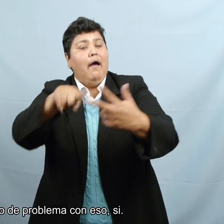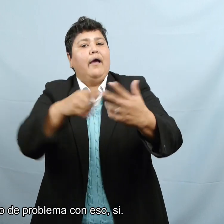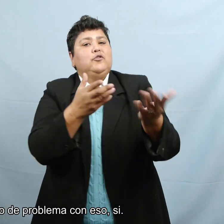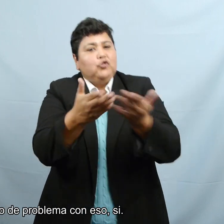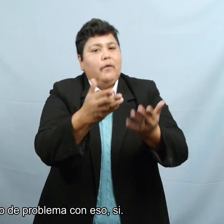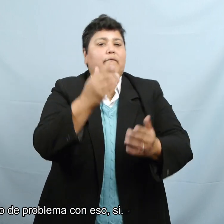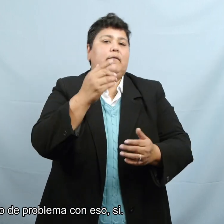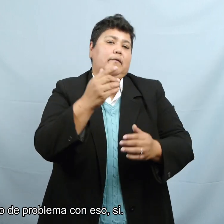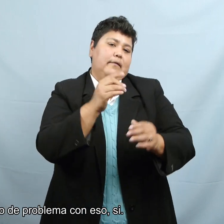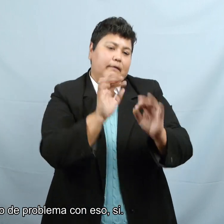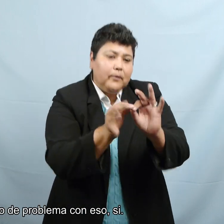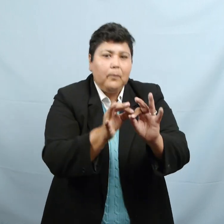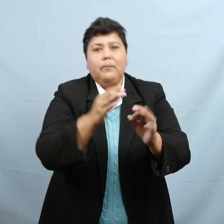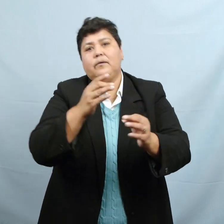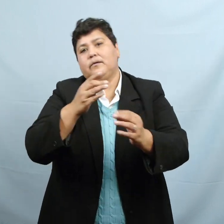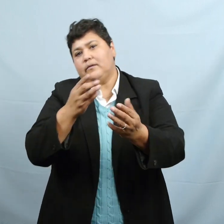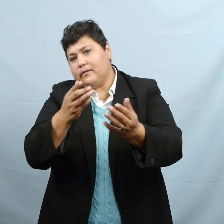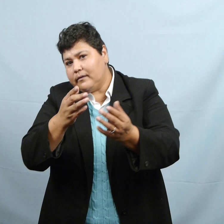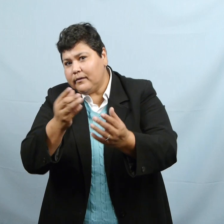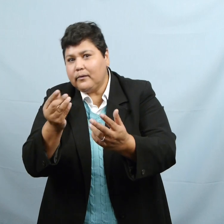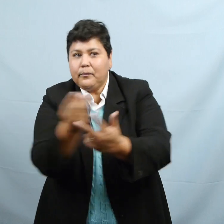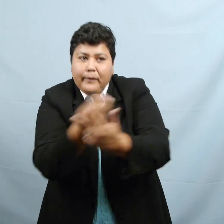de problema con eso. Sí.